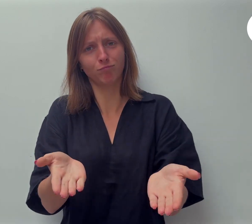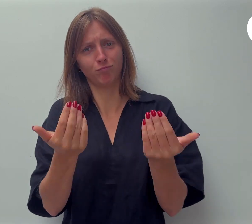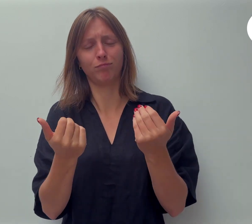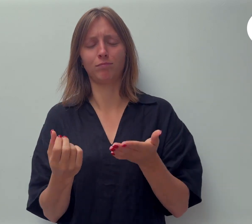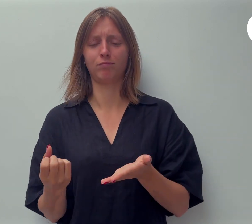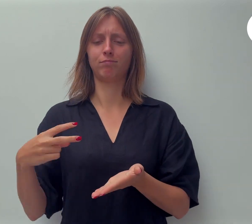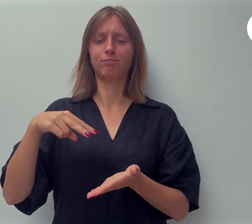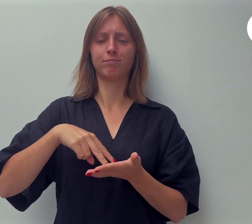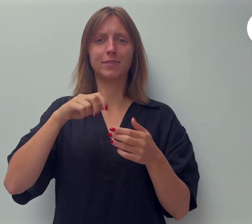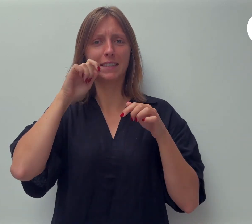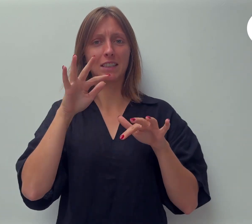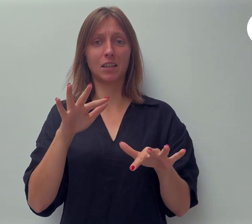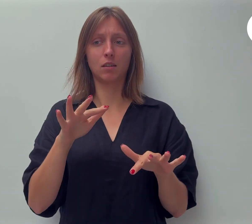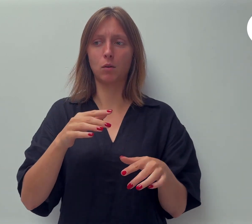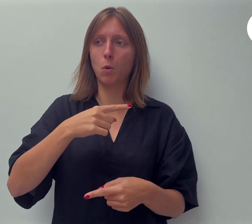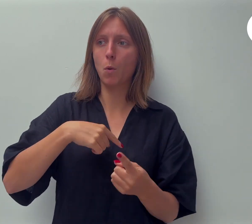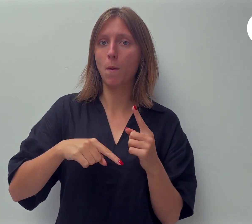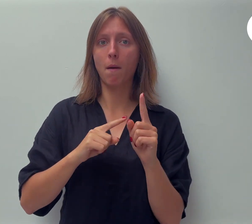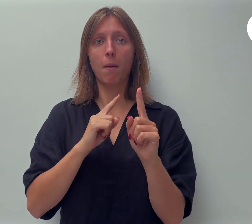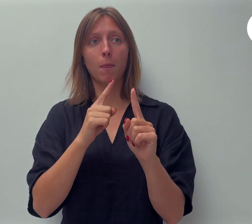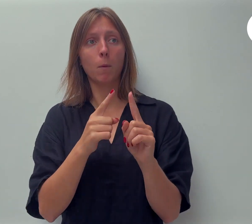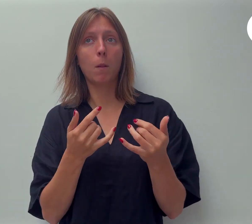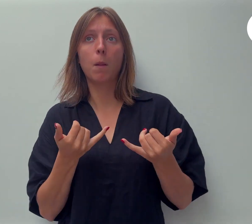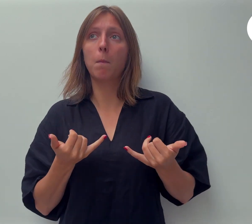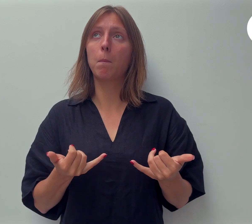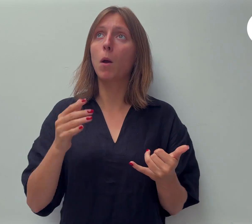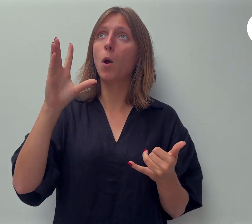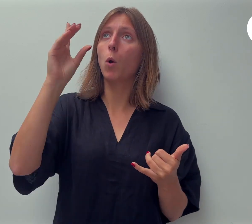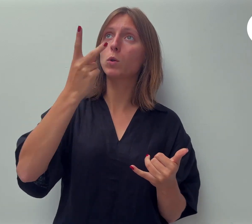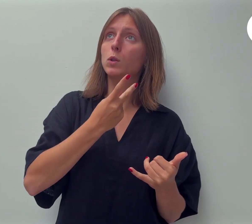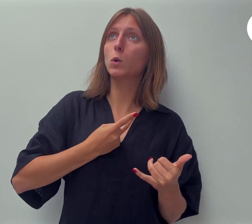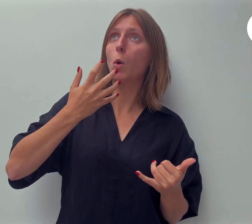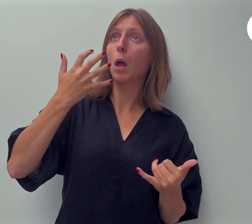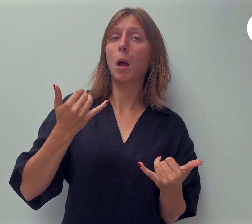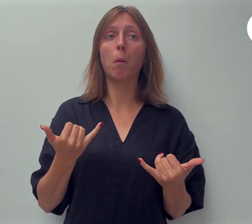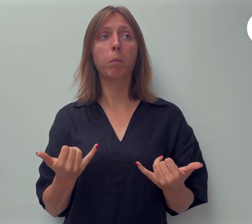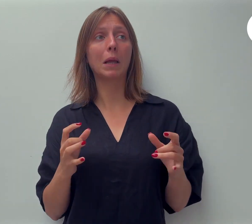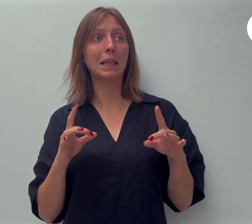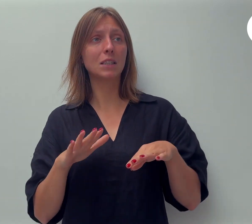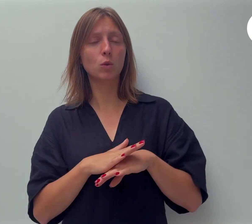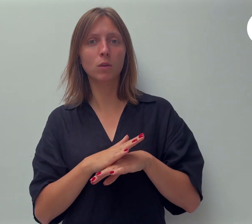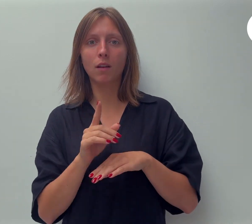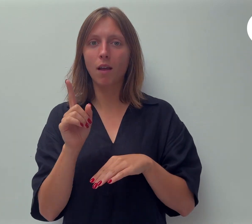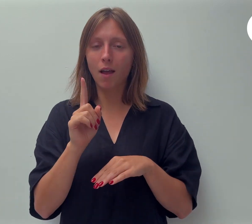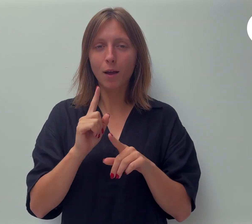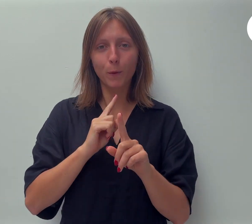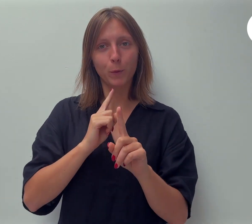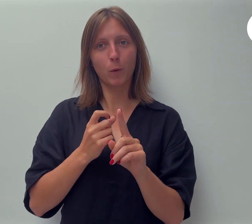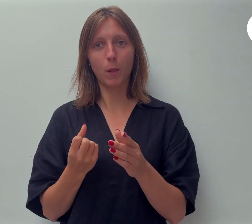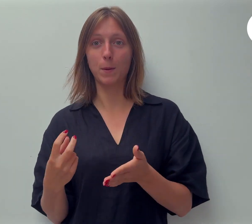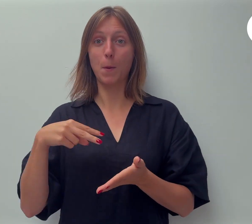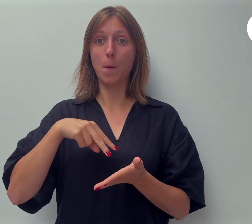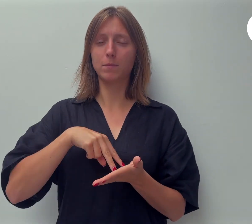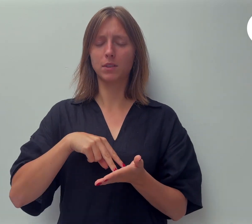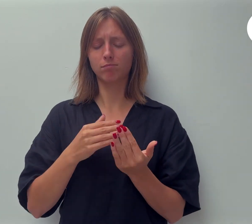Koninkrijk stil te zitten en iets te doen, maar om op te staan en dienstbaar te zijn. In de eerste plaats zien we over God,